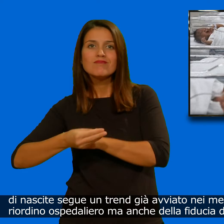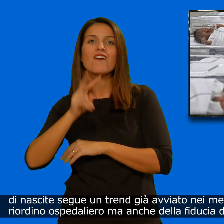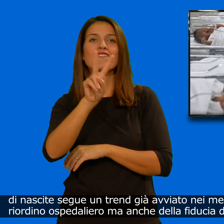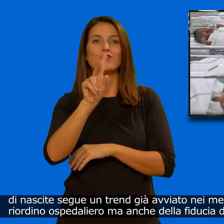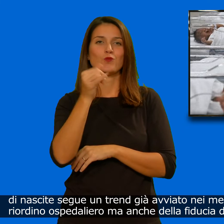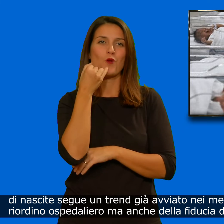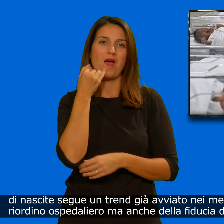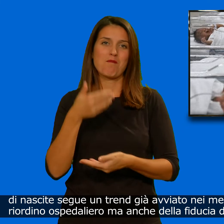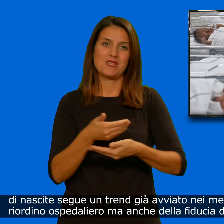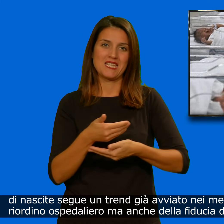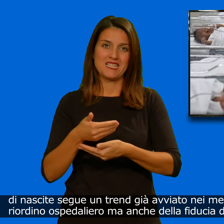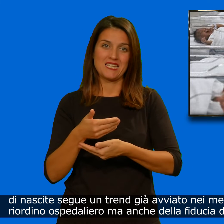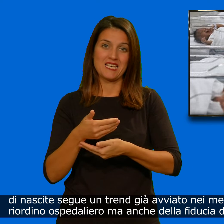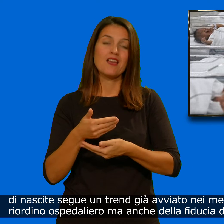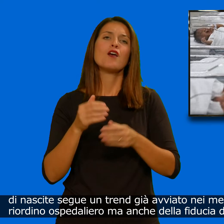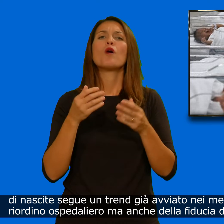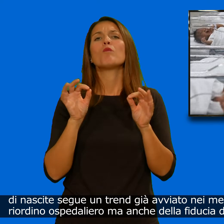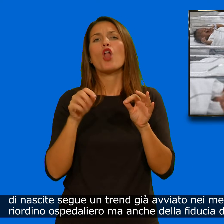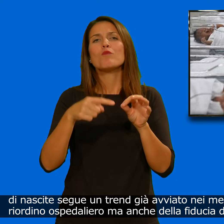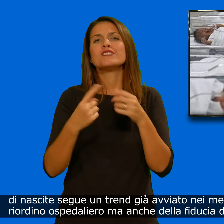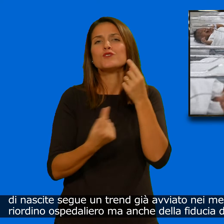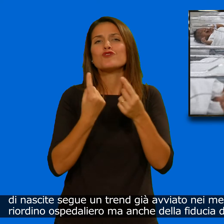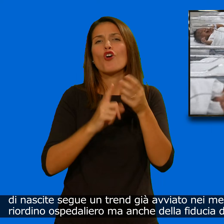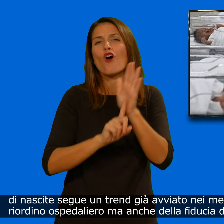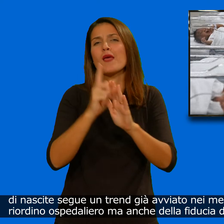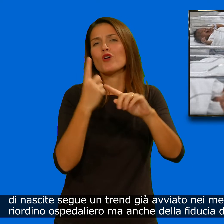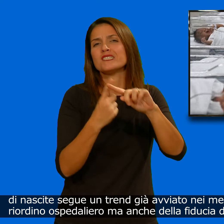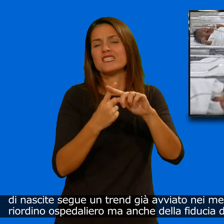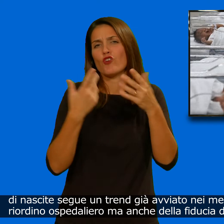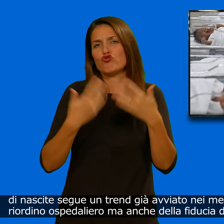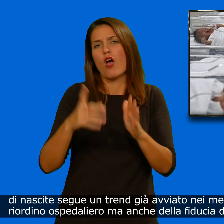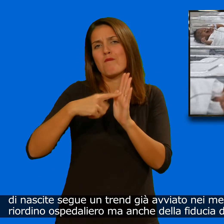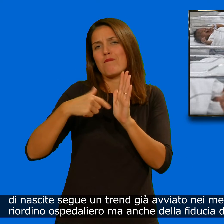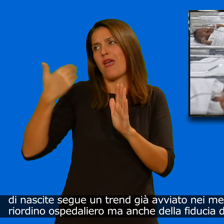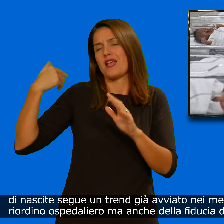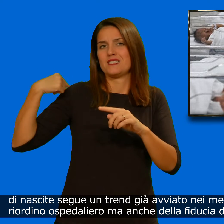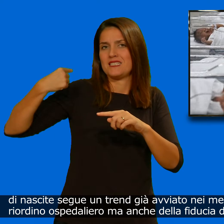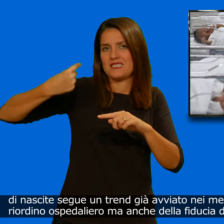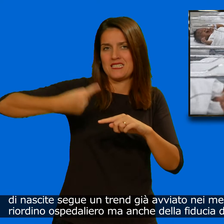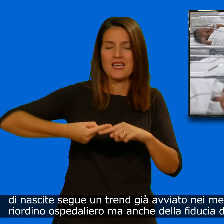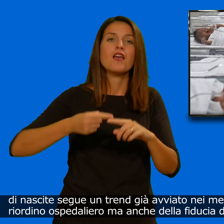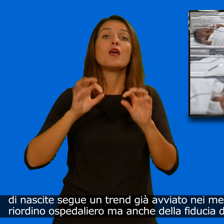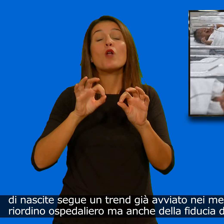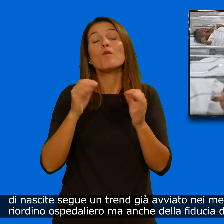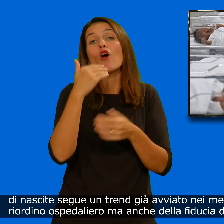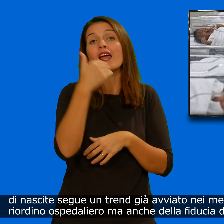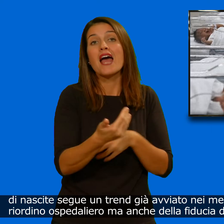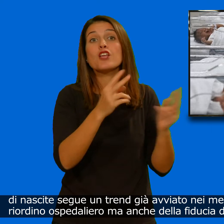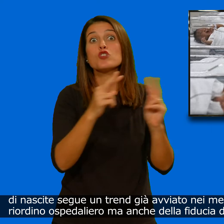segue un trend già avviato nei mesi scorsi. Effetto del riordino ospedaliero, ma anche della